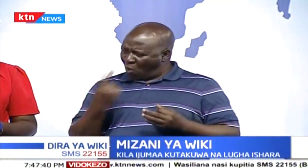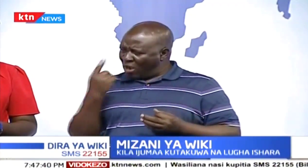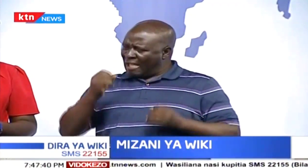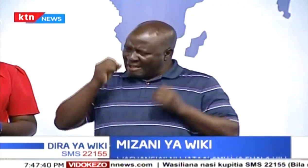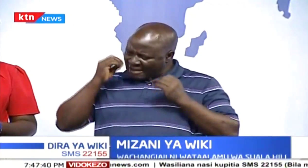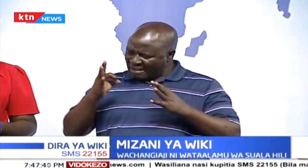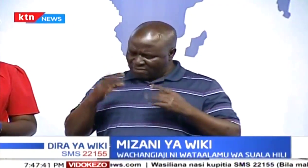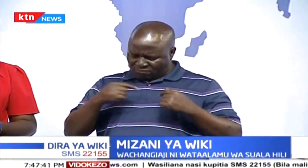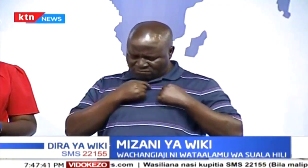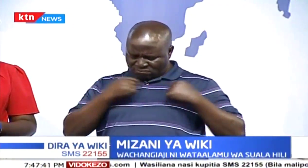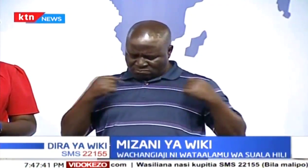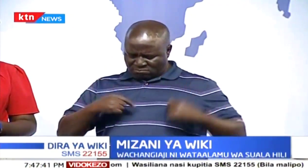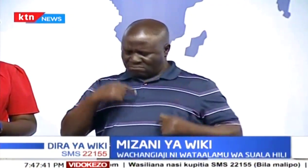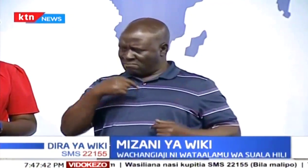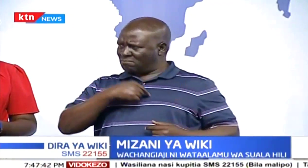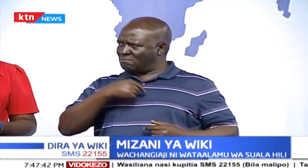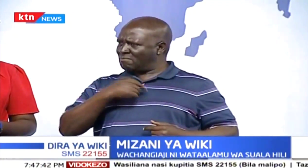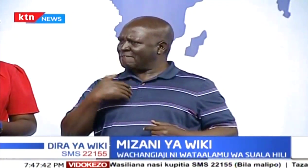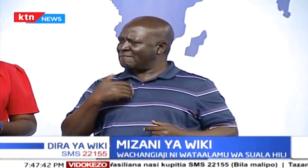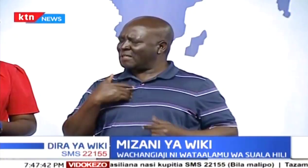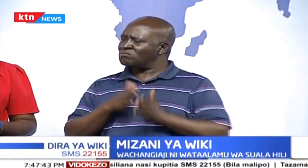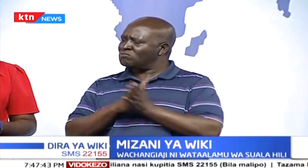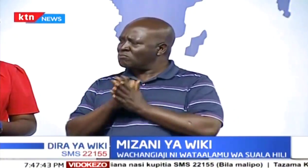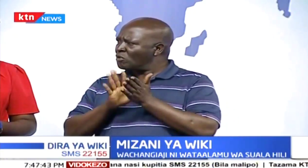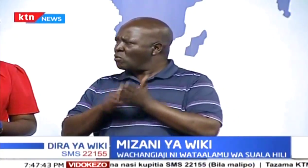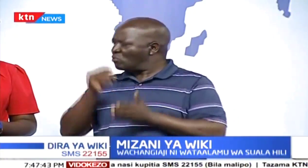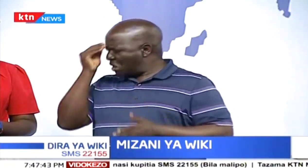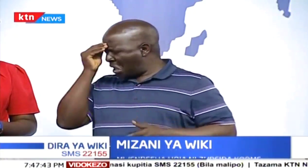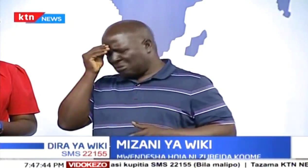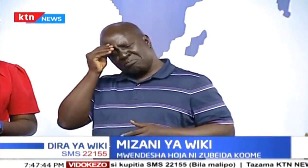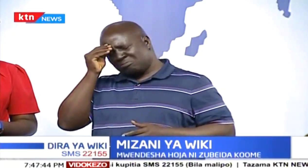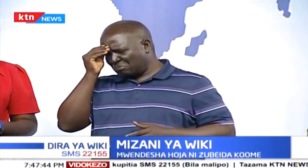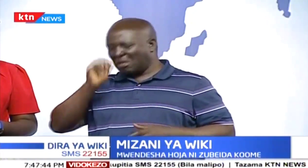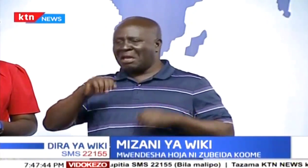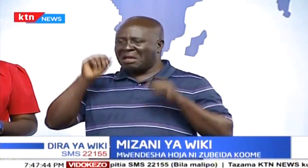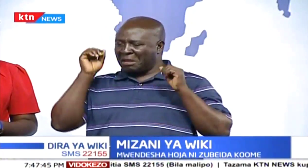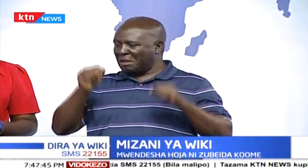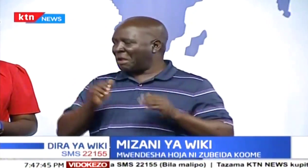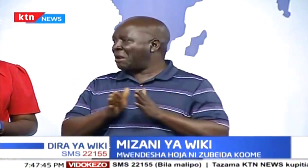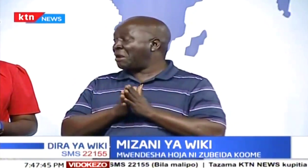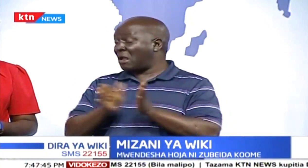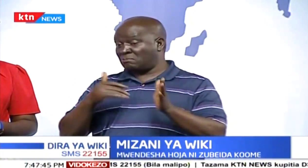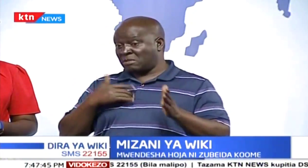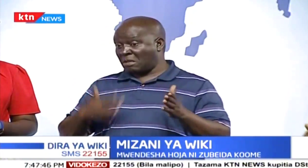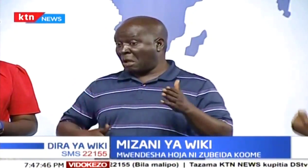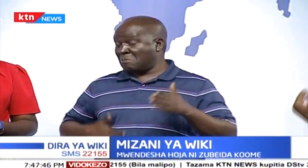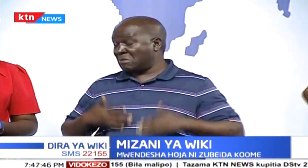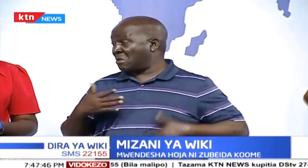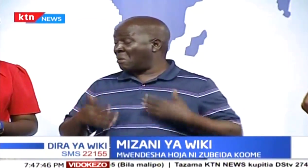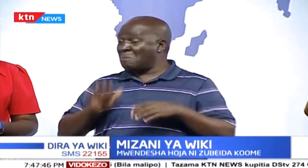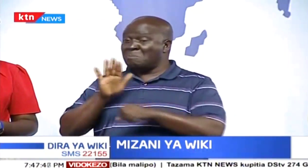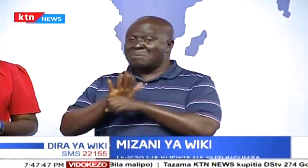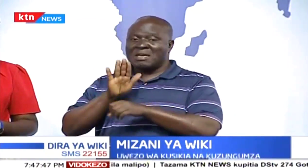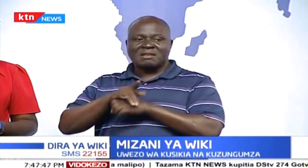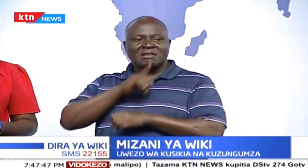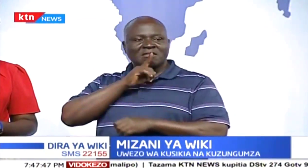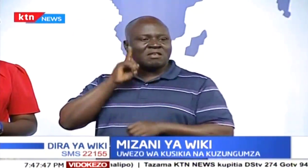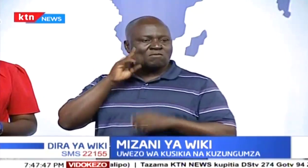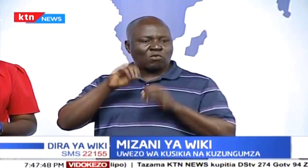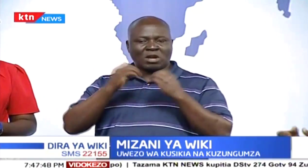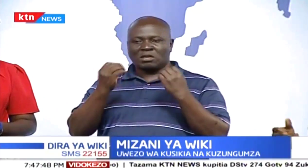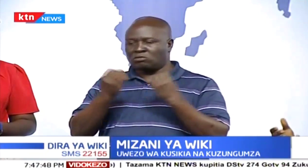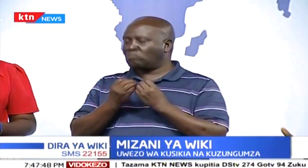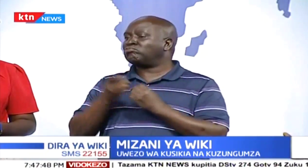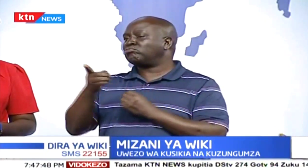luga ya ishara ni kama luga hizi zingine. Na. Kwa sababu, inaonyesha akili, unafikiria kwa roho yako, na akili yako, na